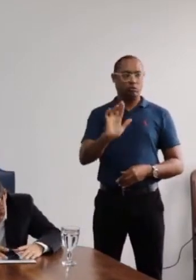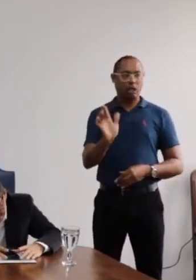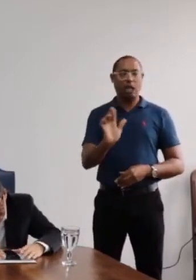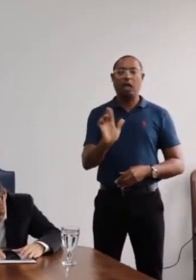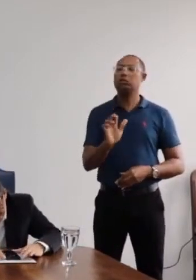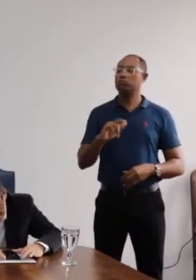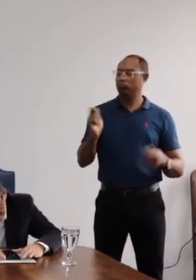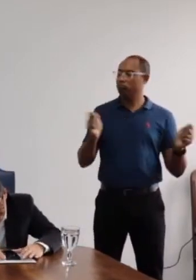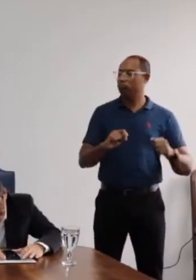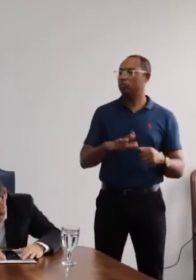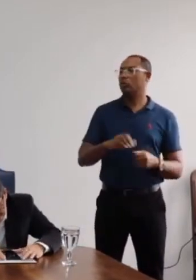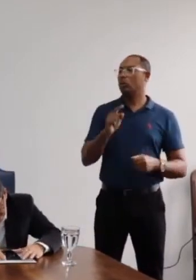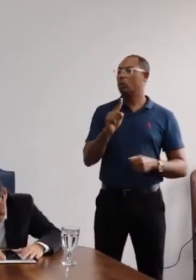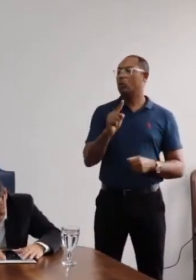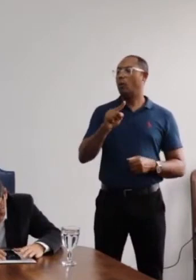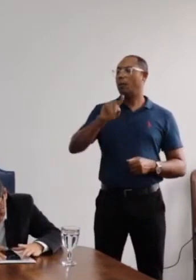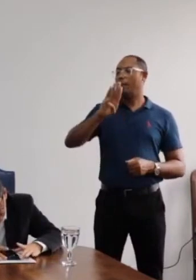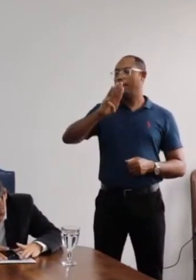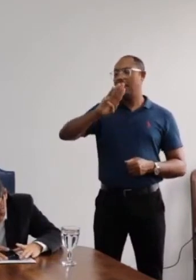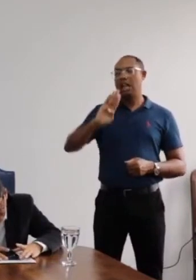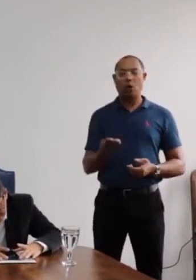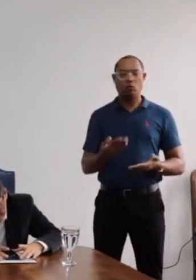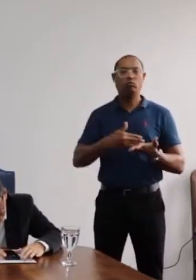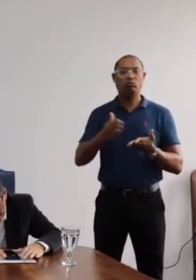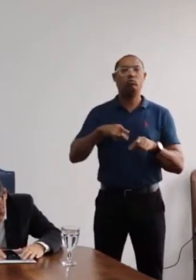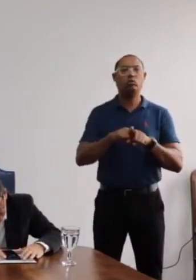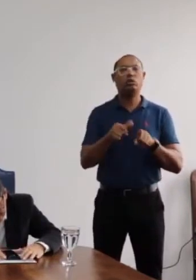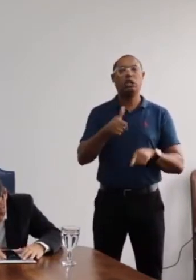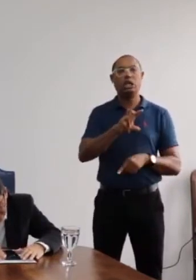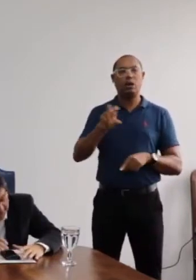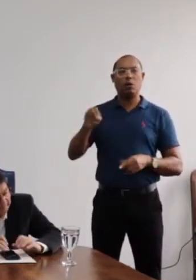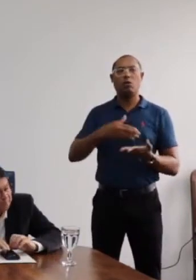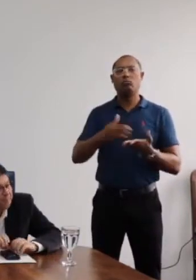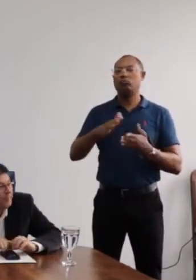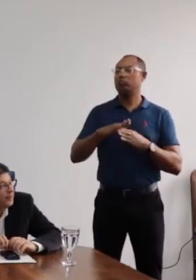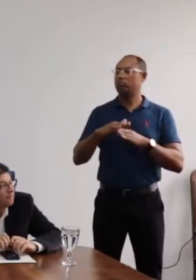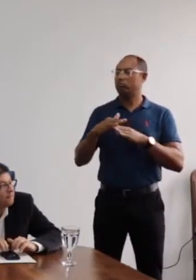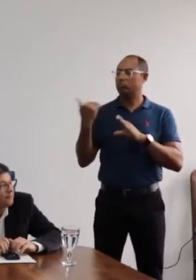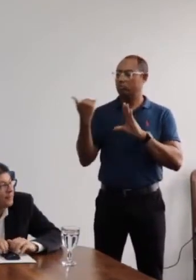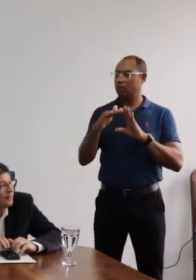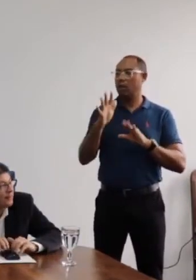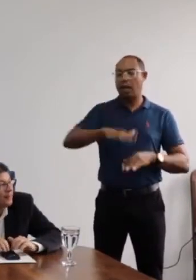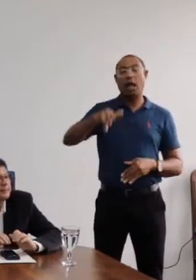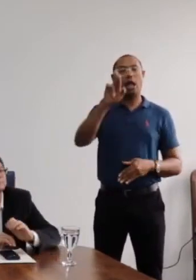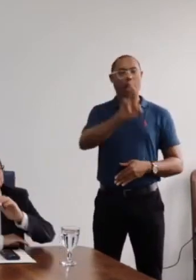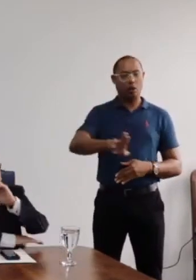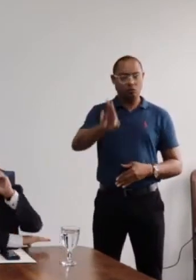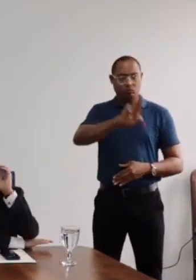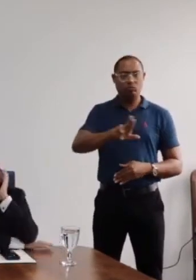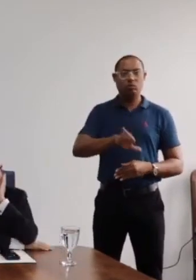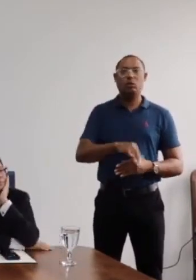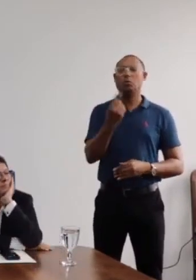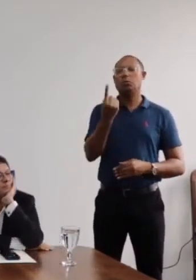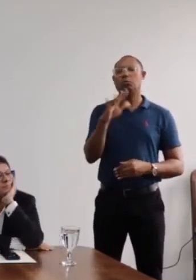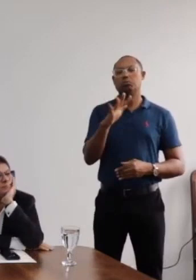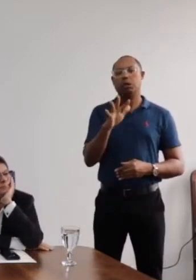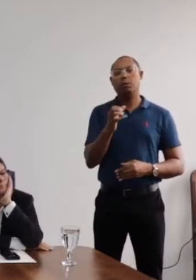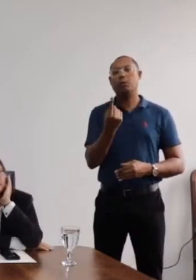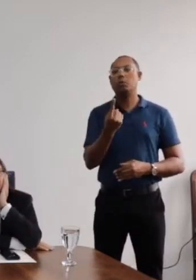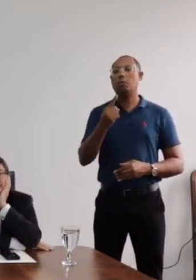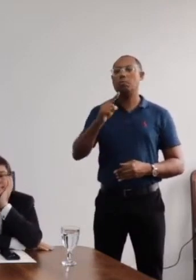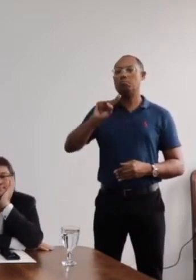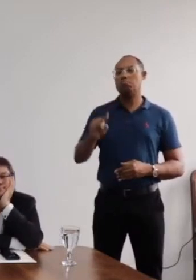R$ 1,7 bilhão serão destinados às universidades, sendo R 1,5 bilhão para